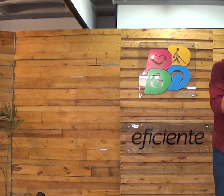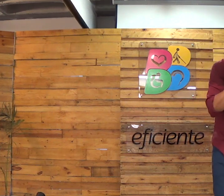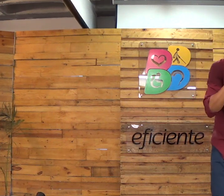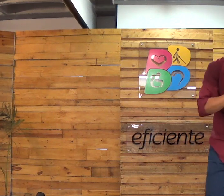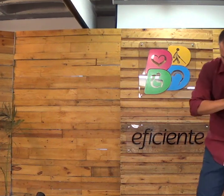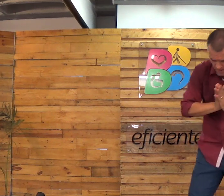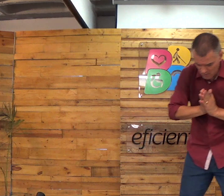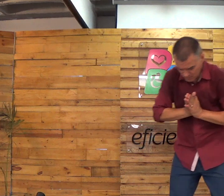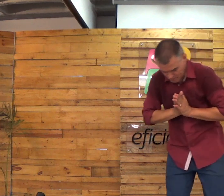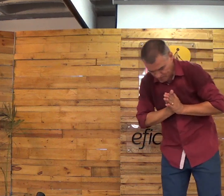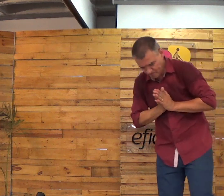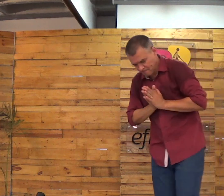Vamos olhar, irmão.